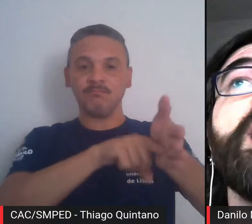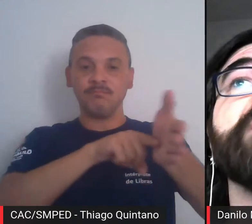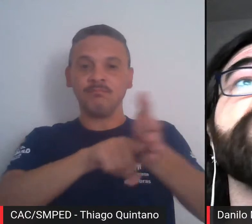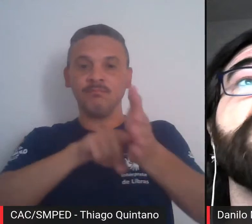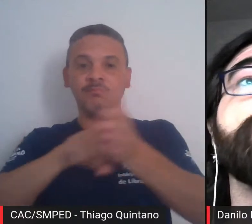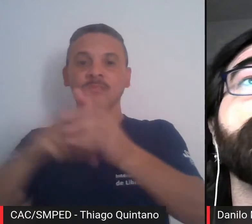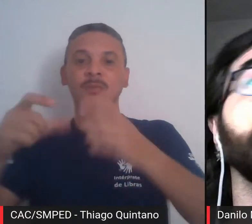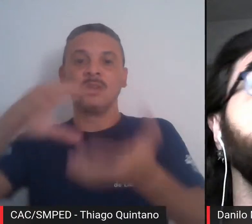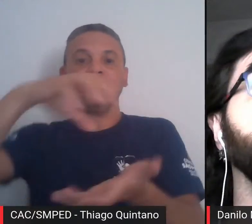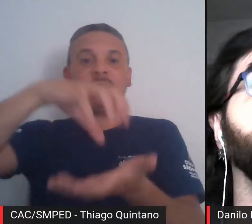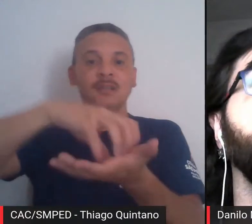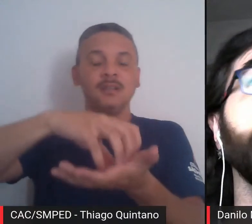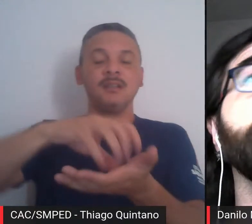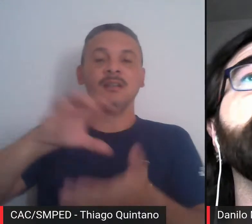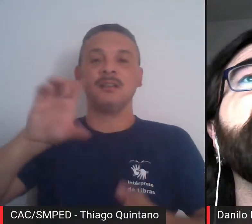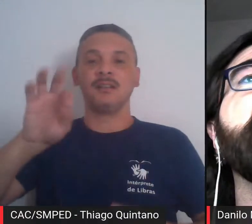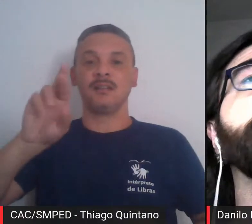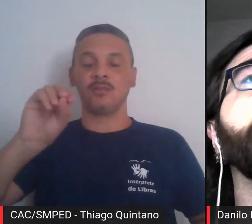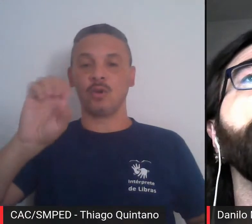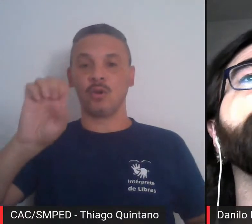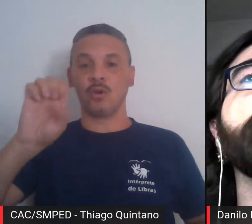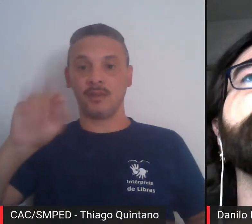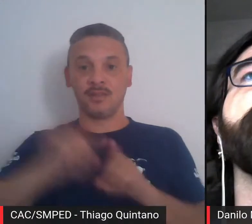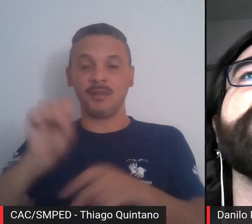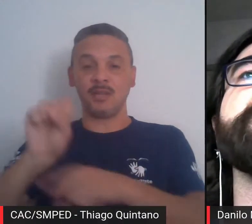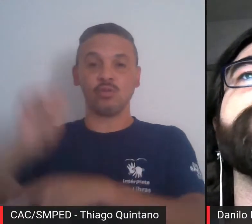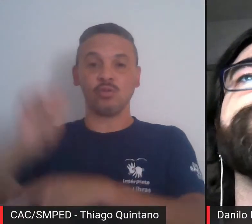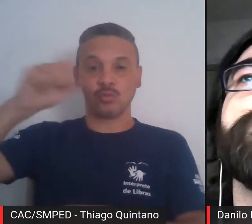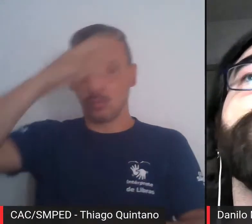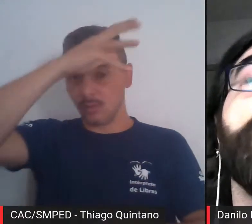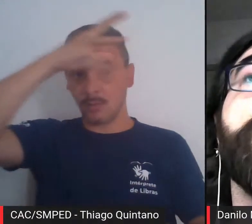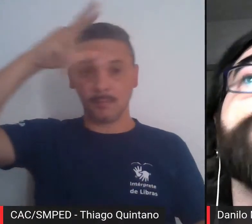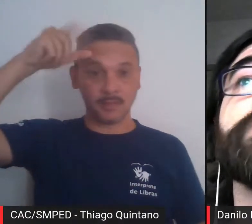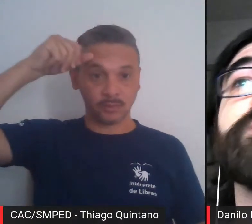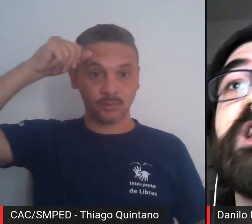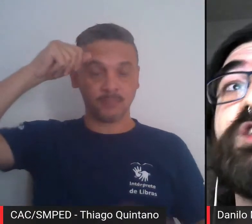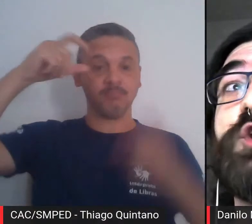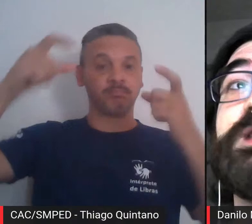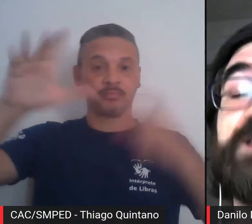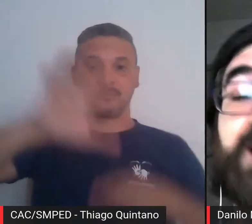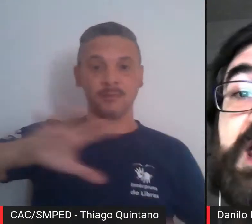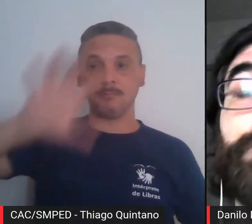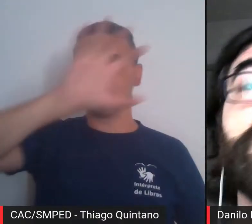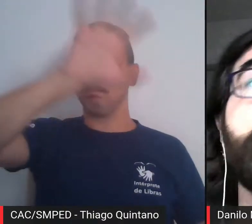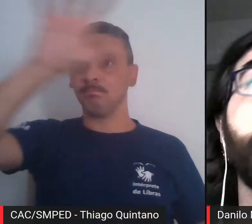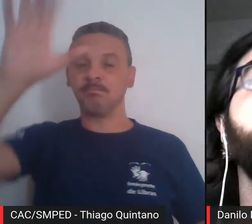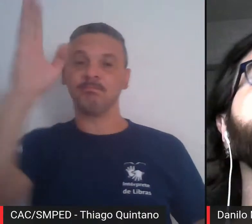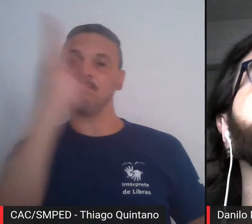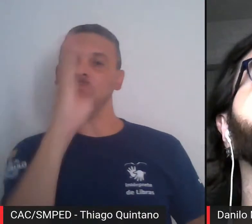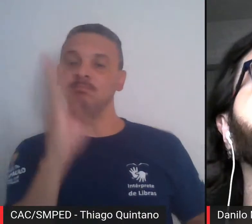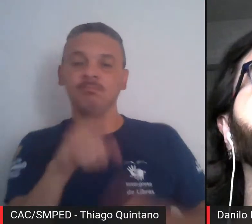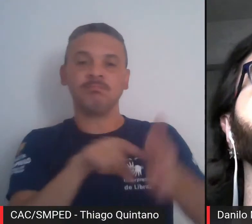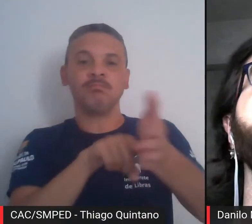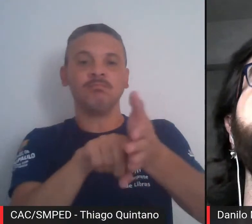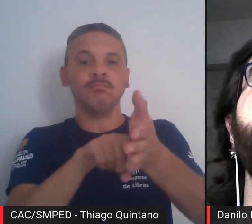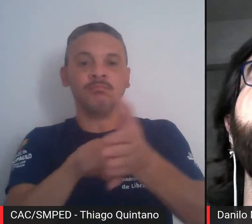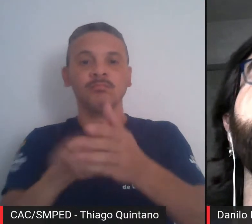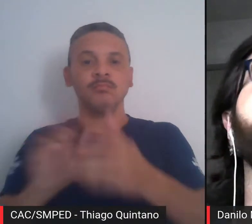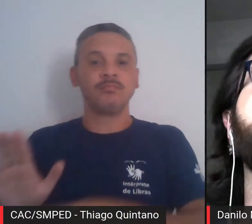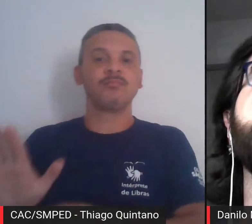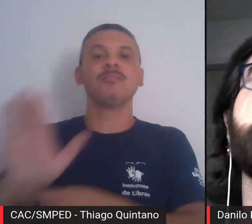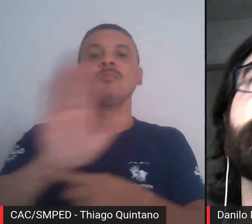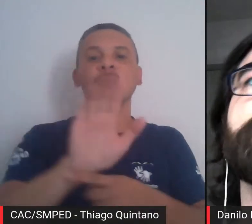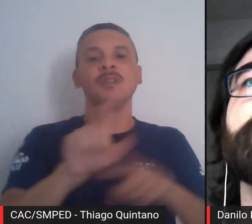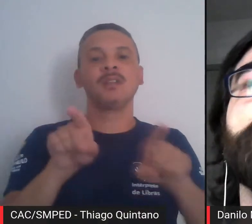centro-oeste e do sul da Amazônia e propôs sua classificação geomorfológica do território brasileiro, contribuindo para